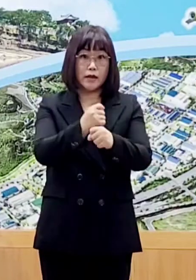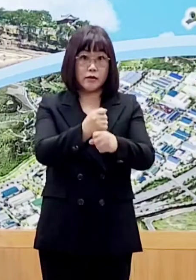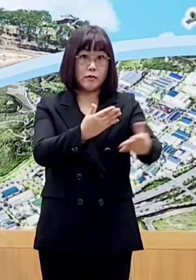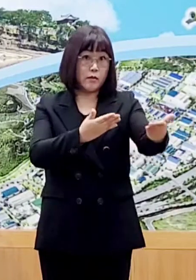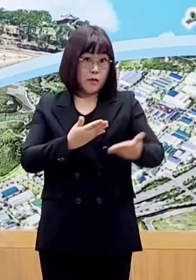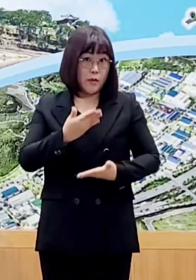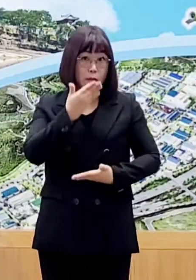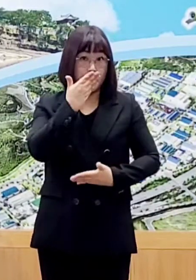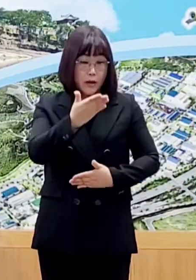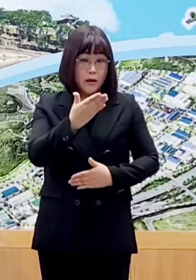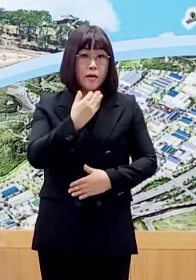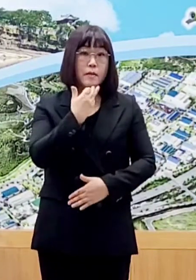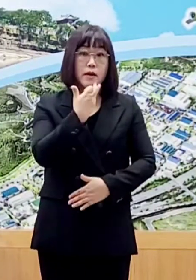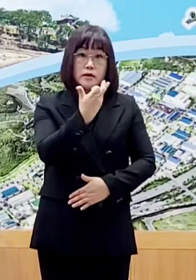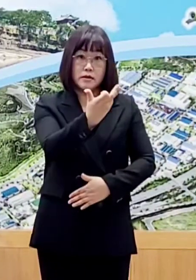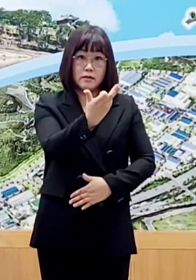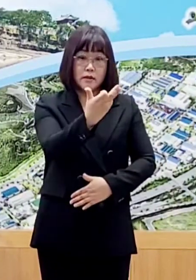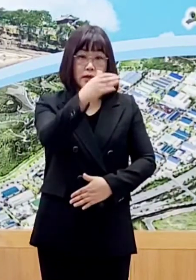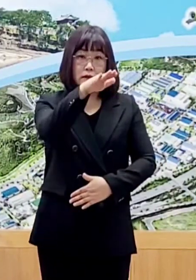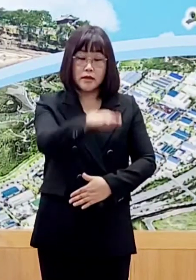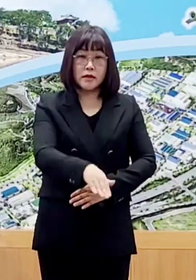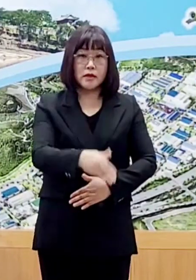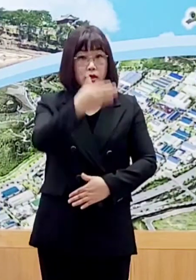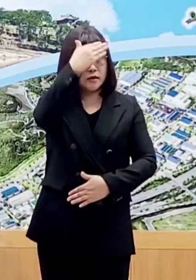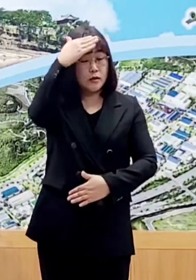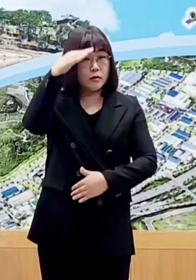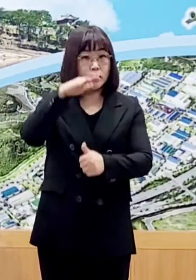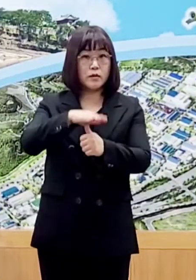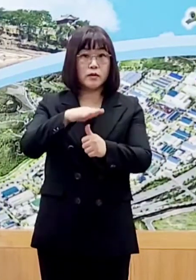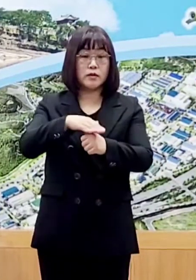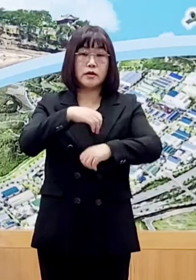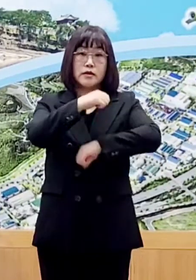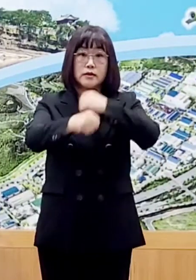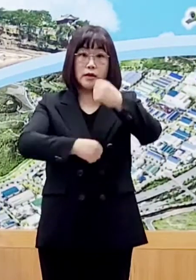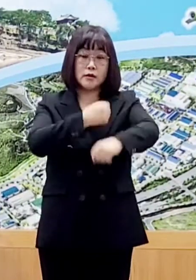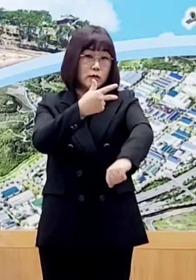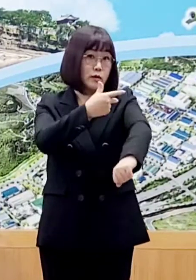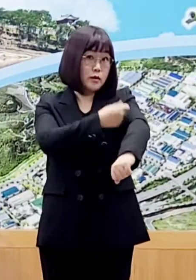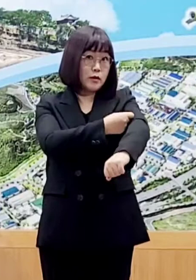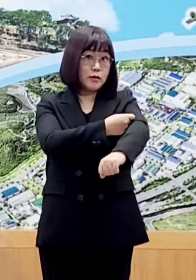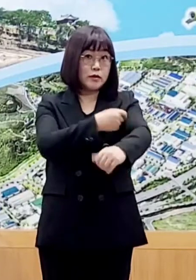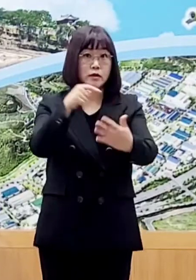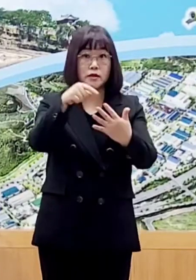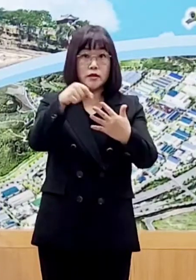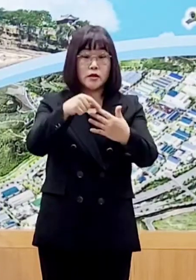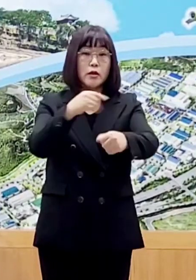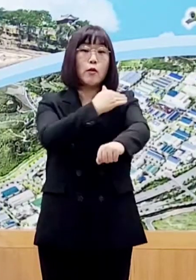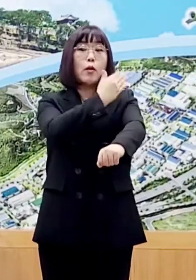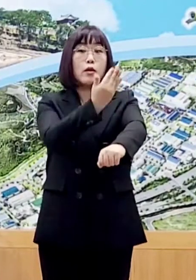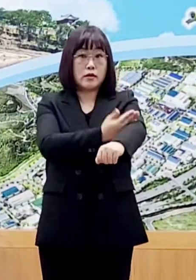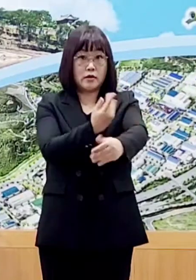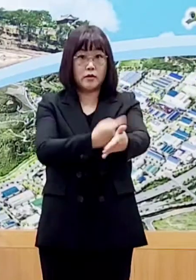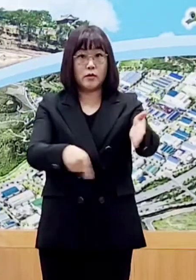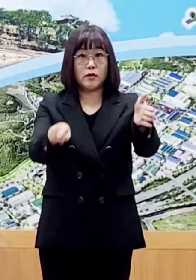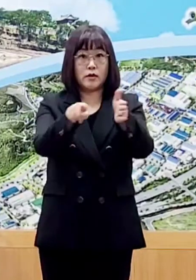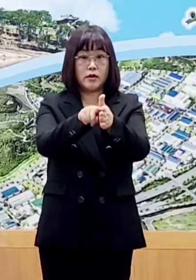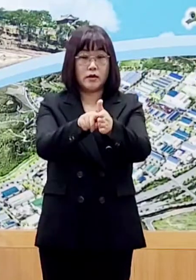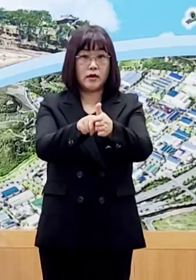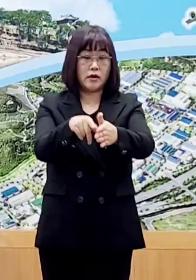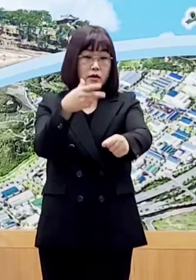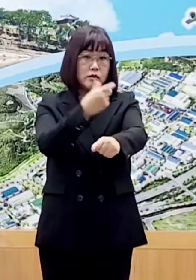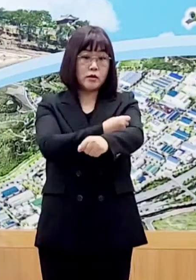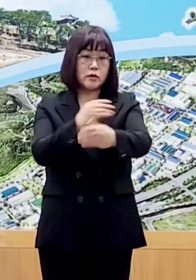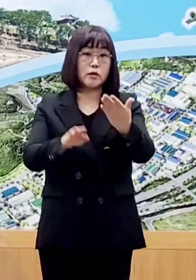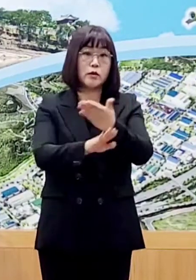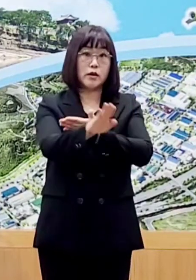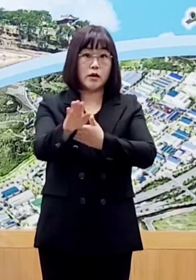만 18세 이하 청소년은 자율적인 접종 선택권 보장을 위해 접종 예외가